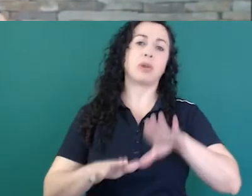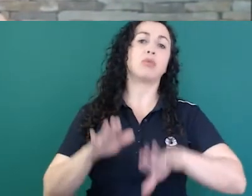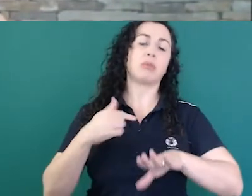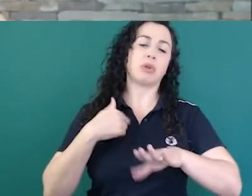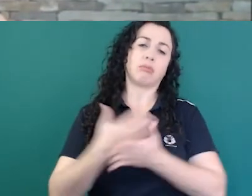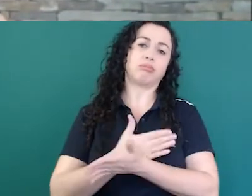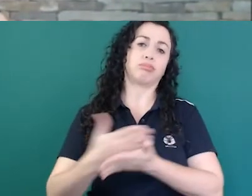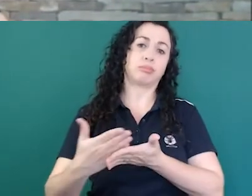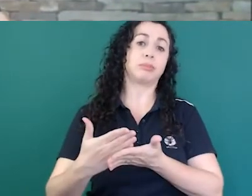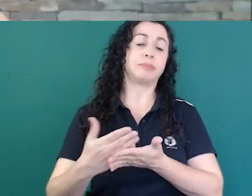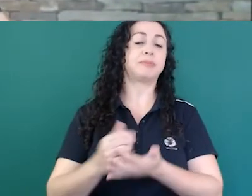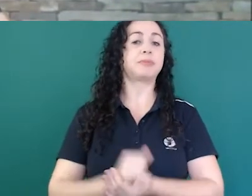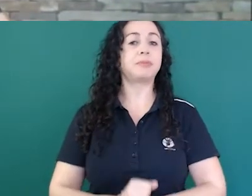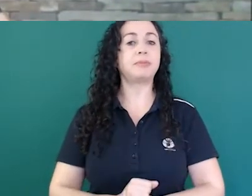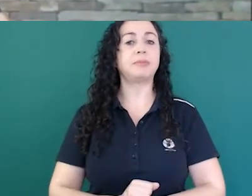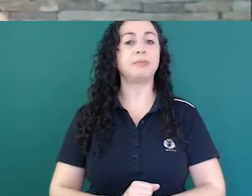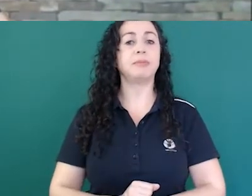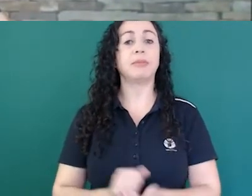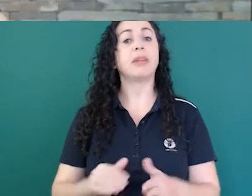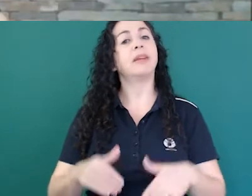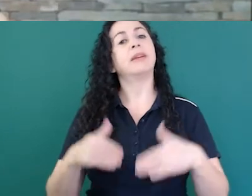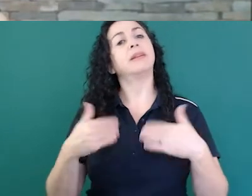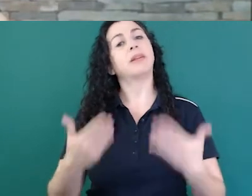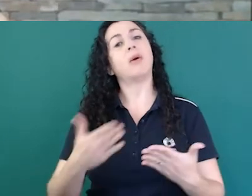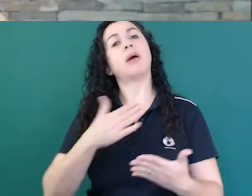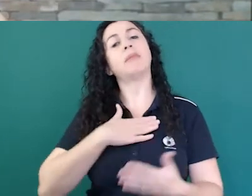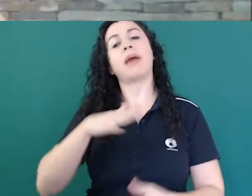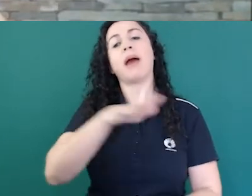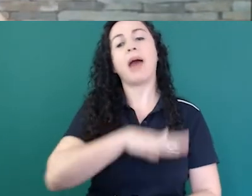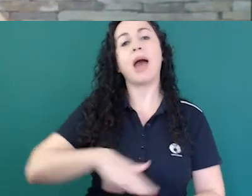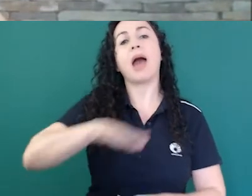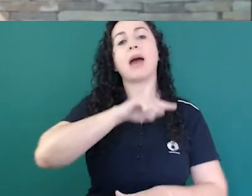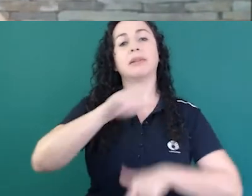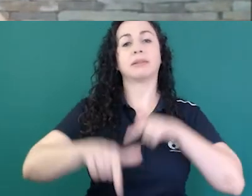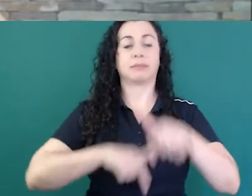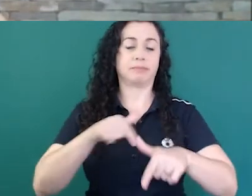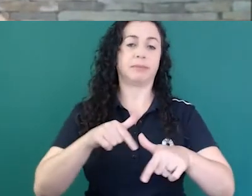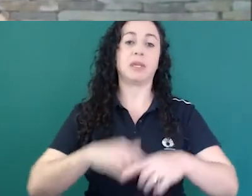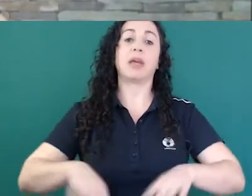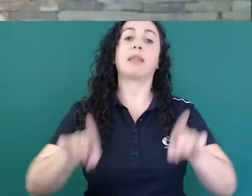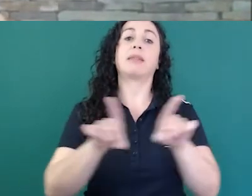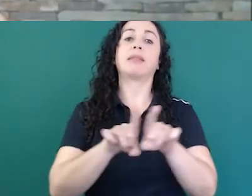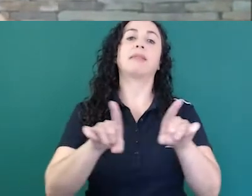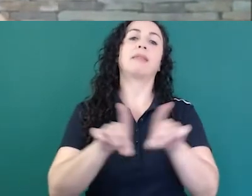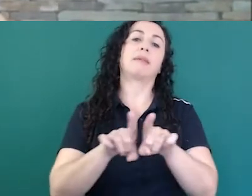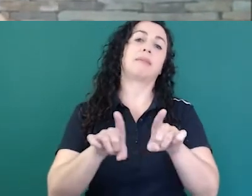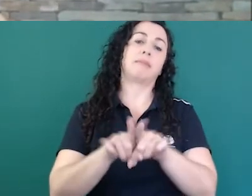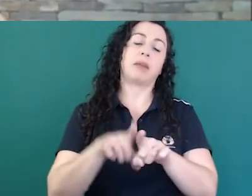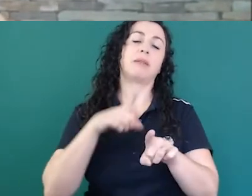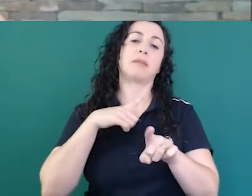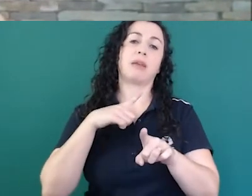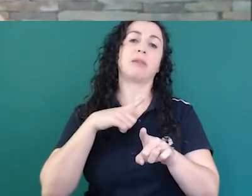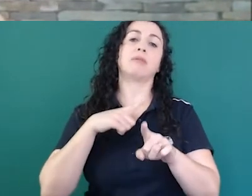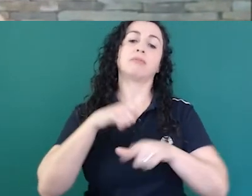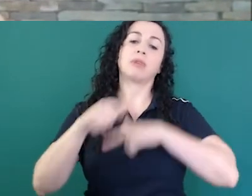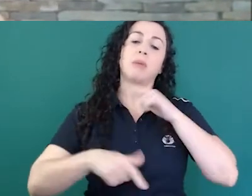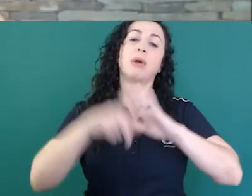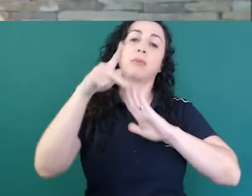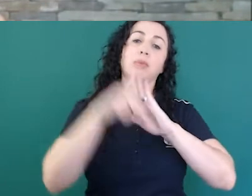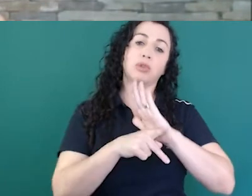e essa é a minha área de atuação. Também trabalho com projetos, né, o professor José Mário